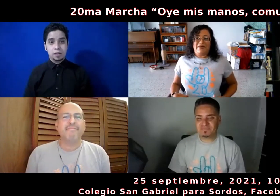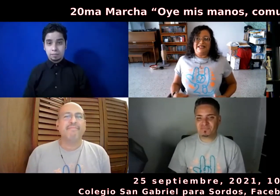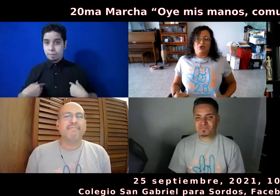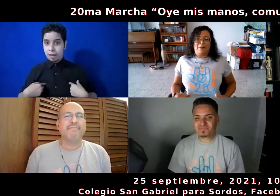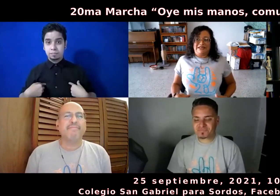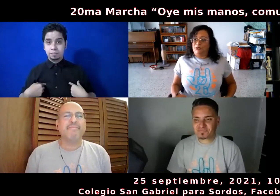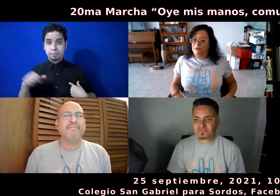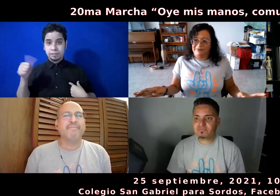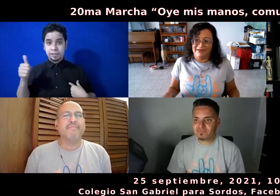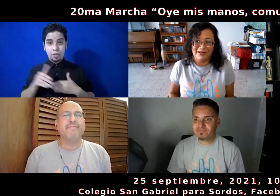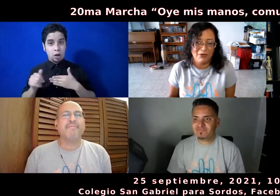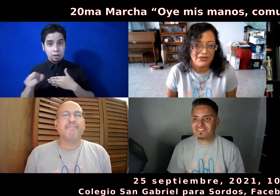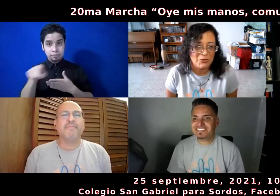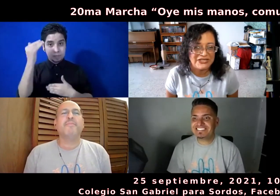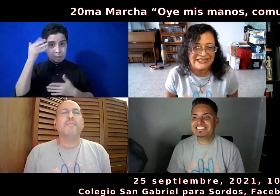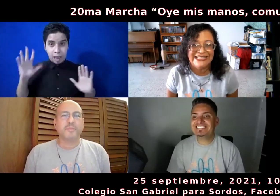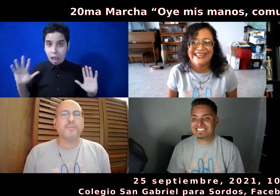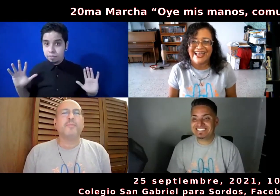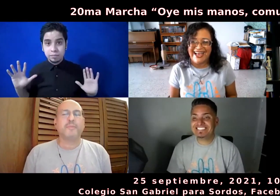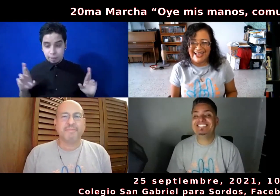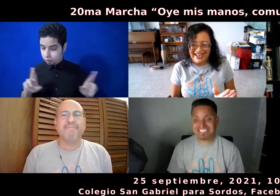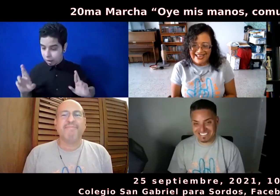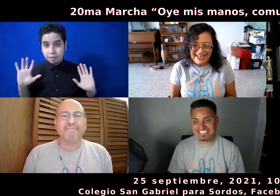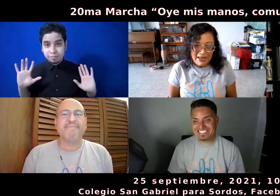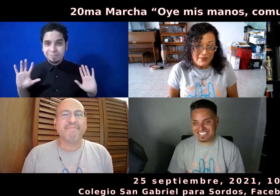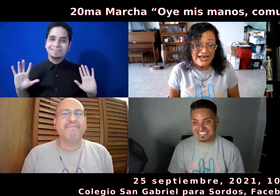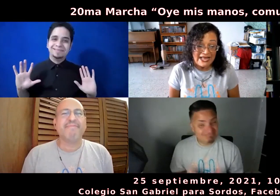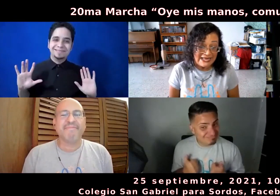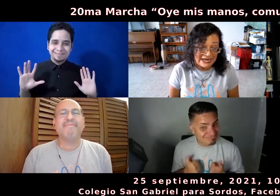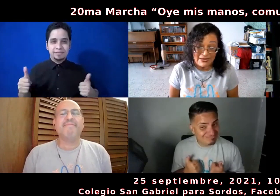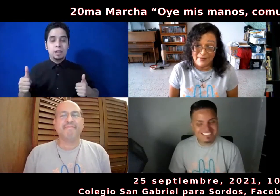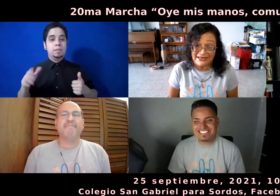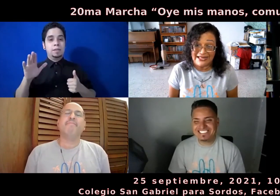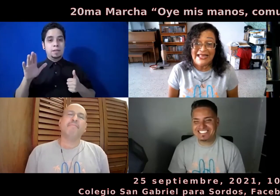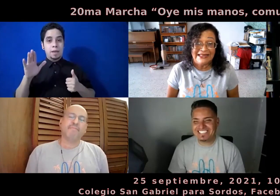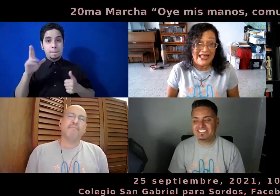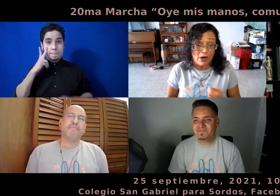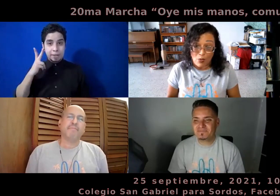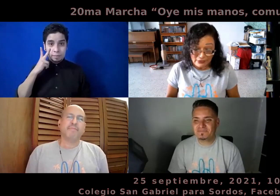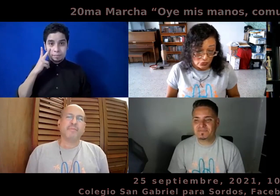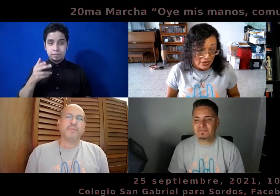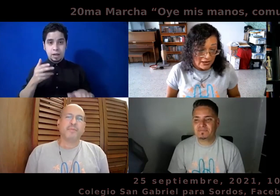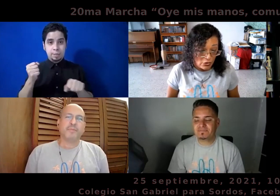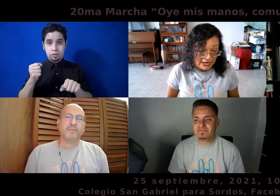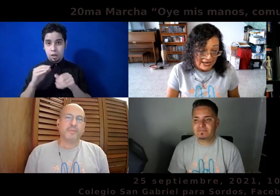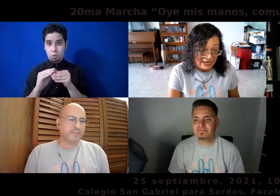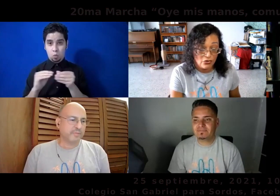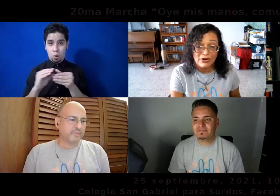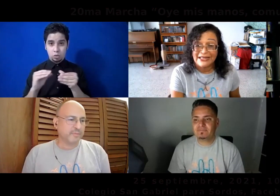pesitos, 10 pesitos, estamos set. Mira, y rápidamente te cuento, Egeño, que